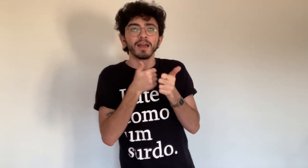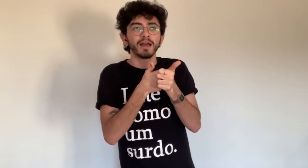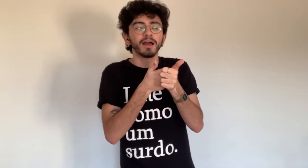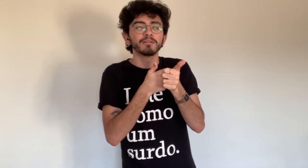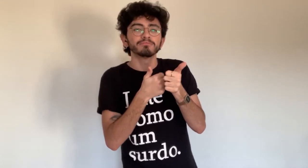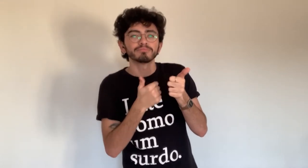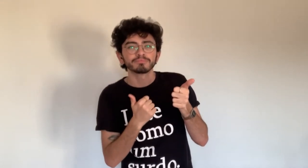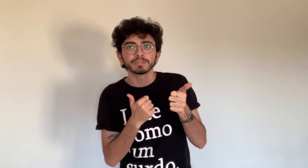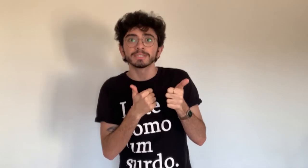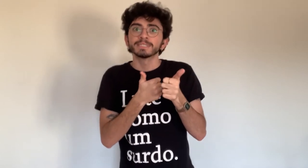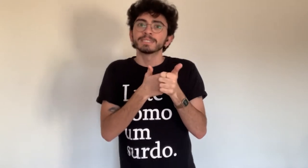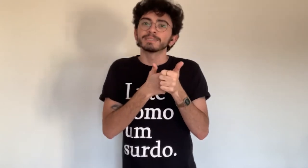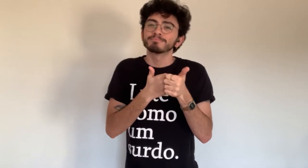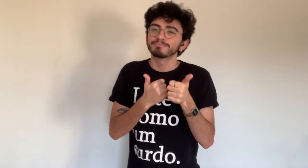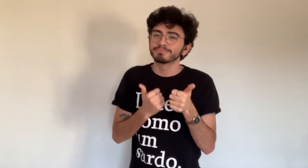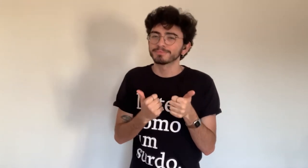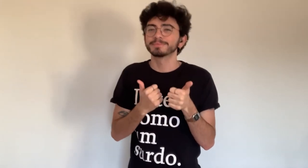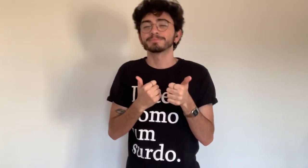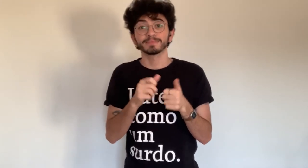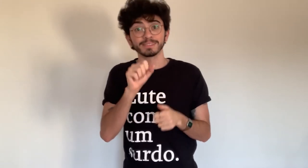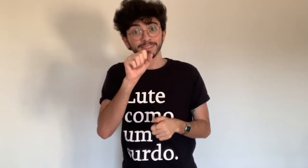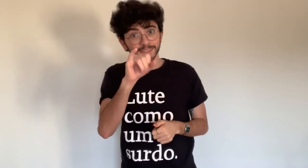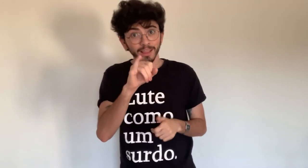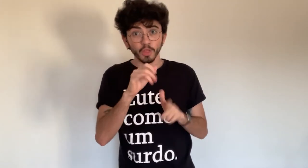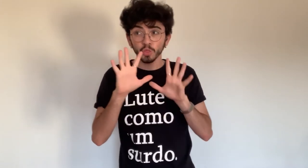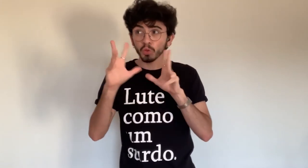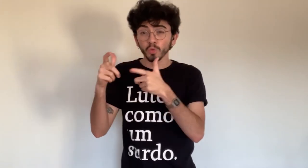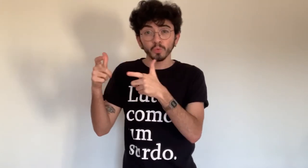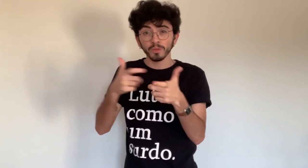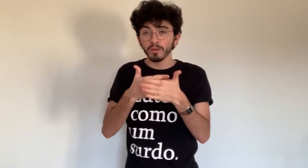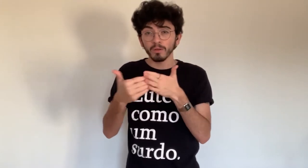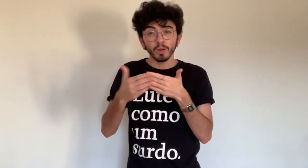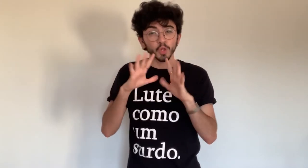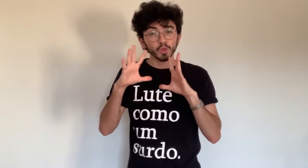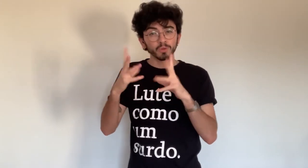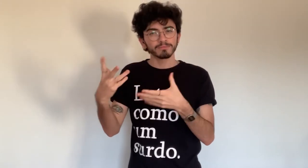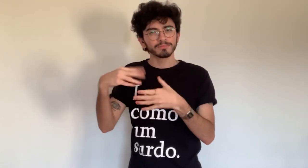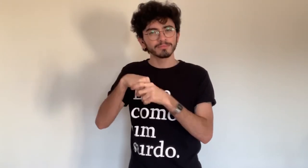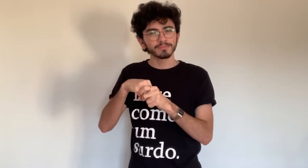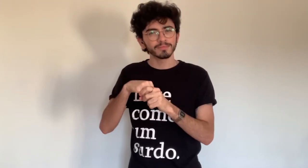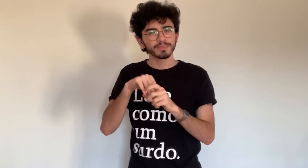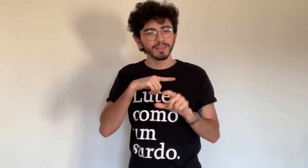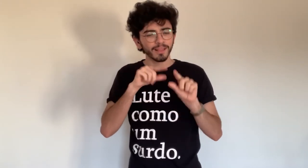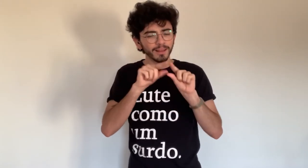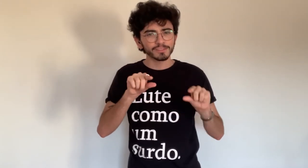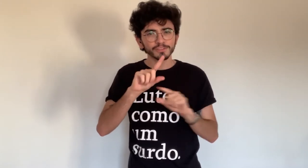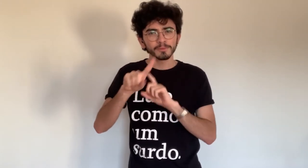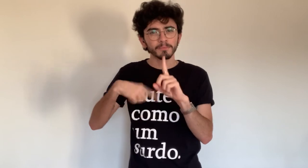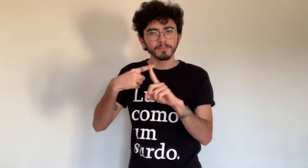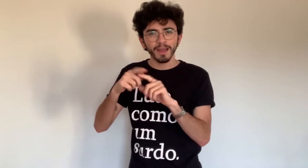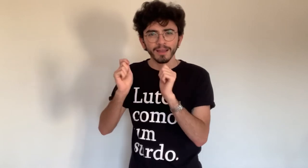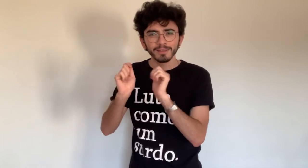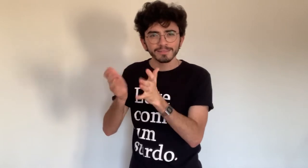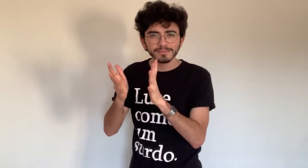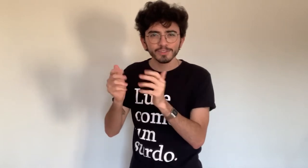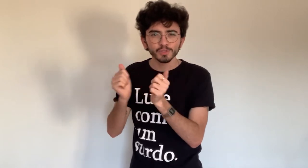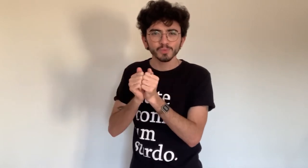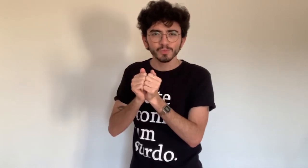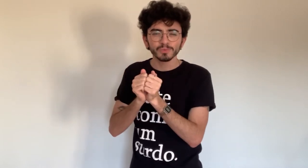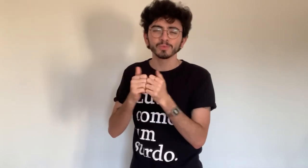permite que a gente acompanhe mas não totalmente. Seria top mesmo se todas as programações tivessem legenda e também janela com